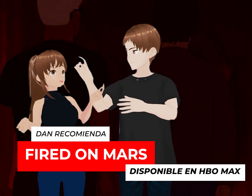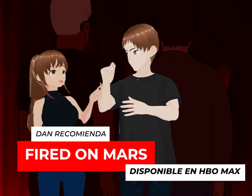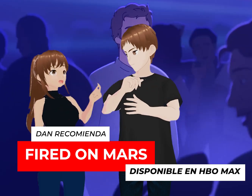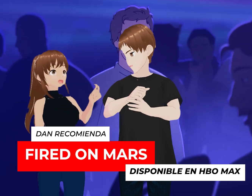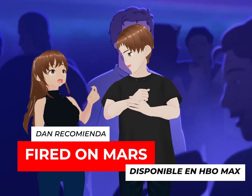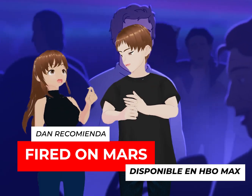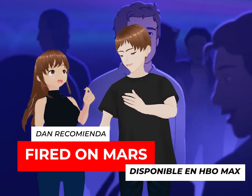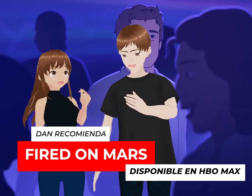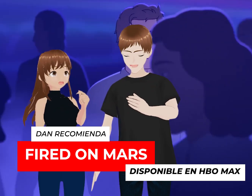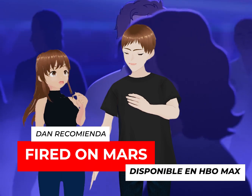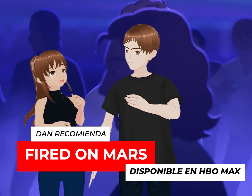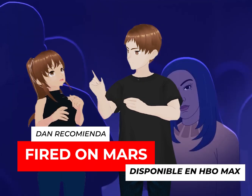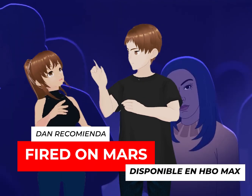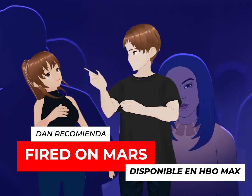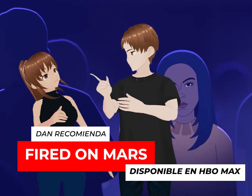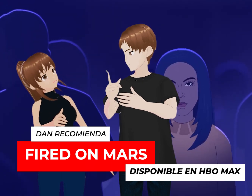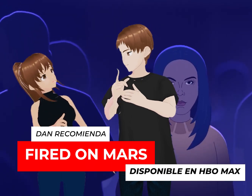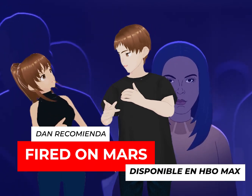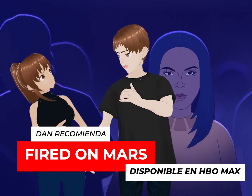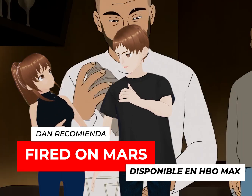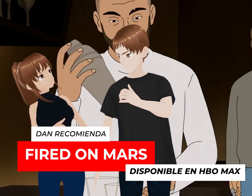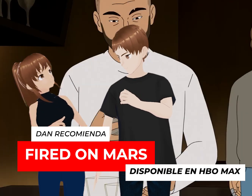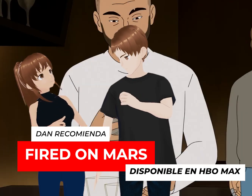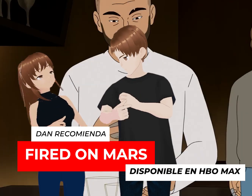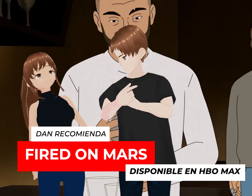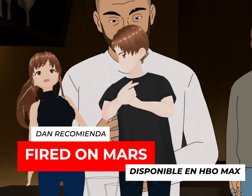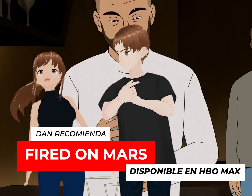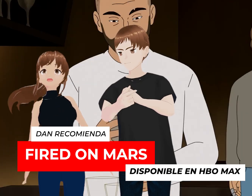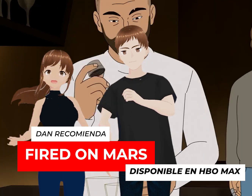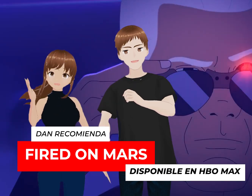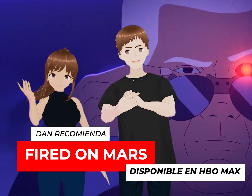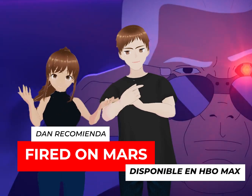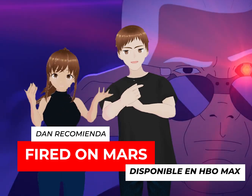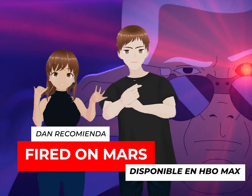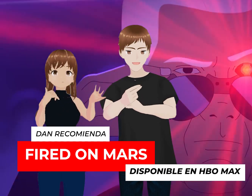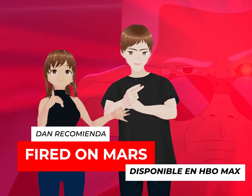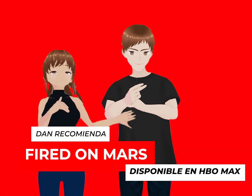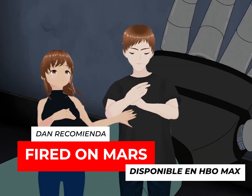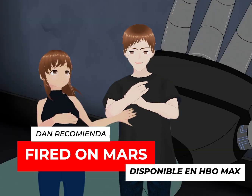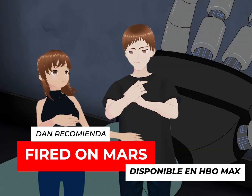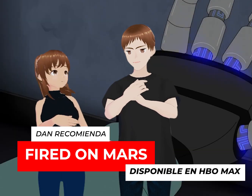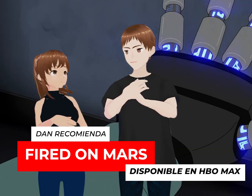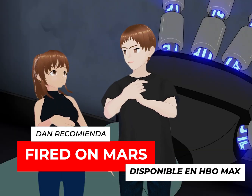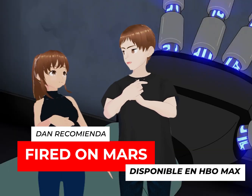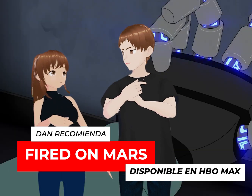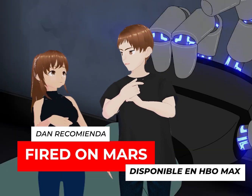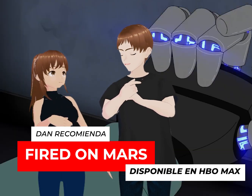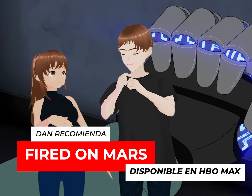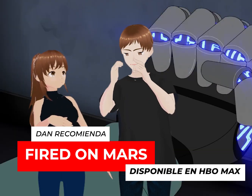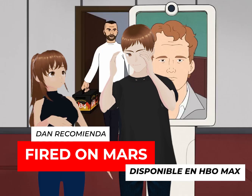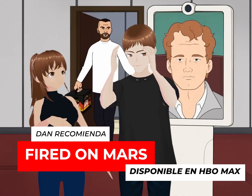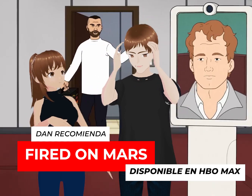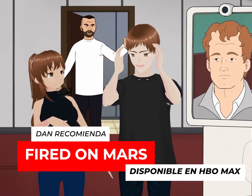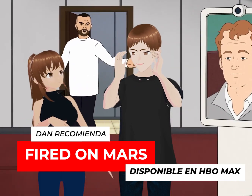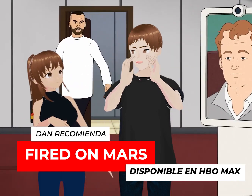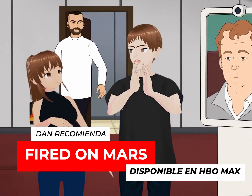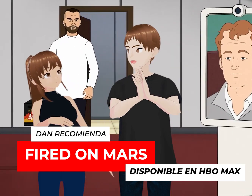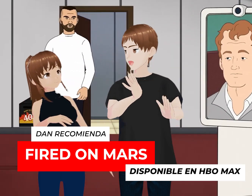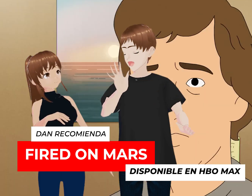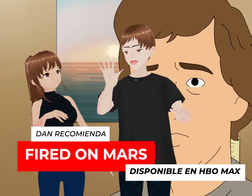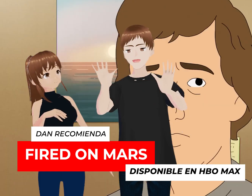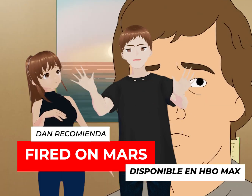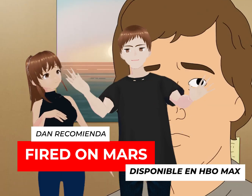película? Es serie, serie animada. ¿En dónde? Esa está en HBO Max, Fire on Mars o Despedido en Marte. Y, hijo de la mano,